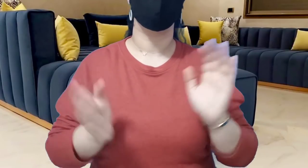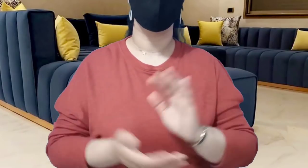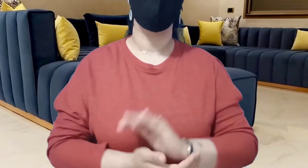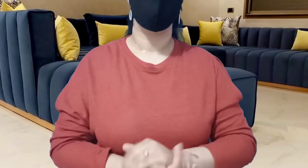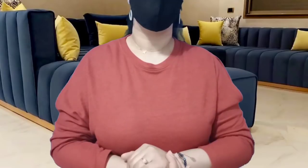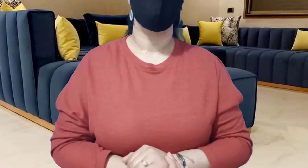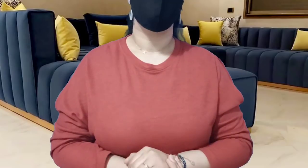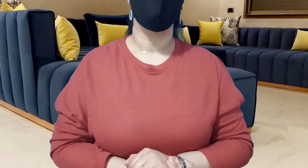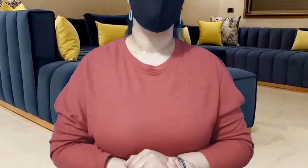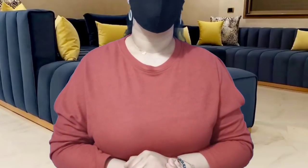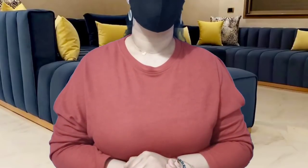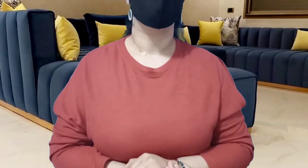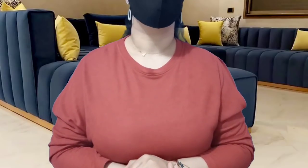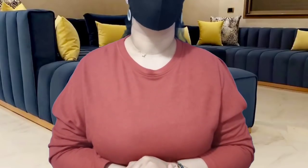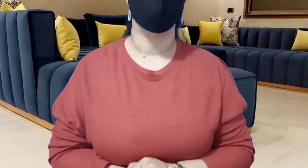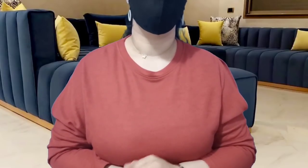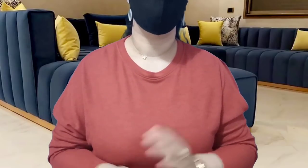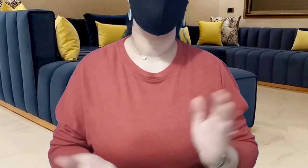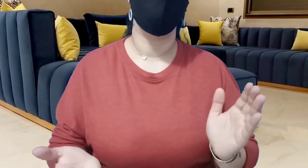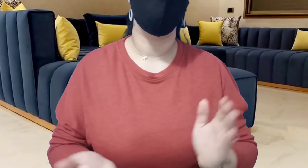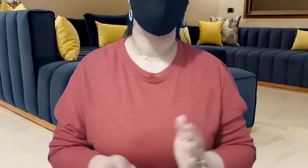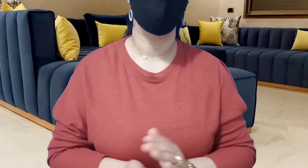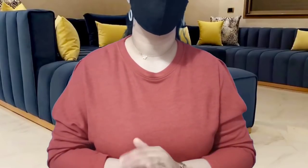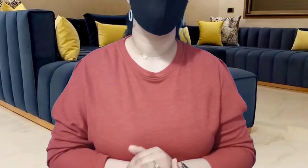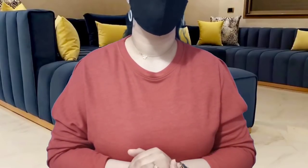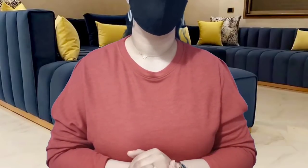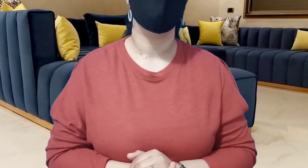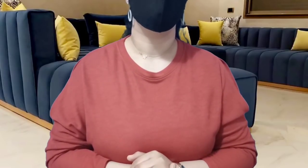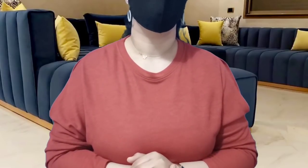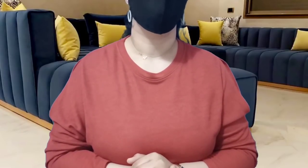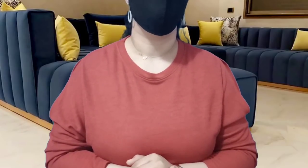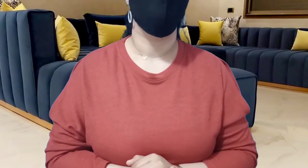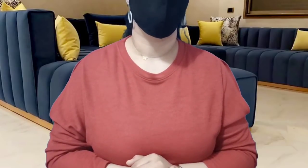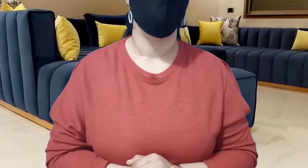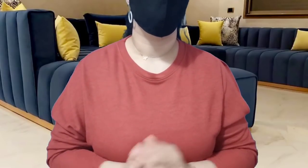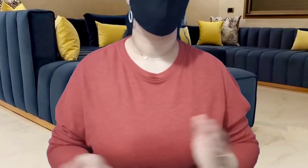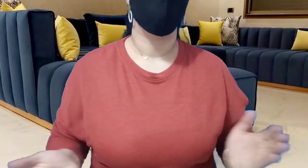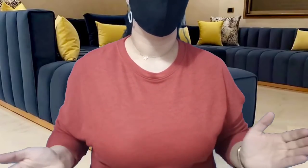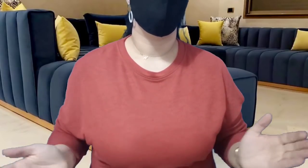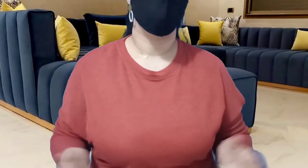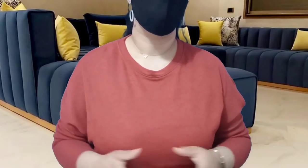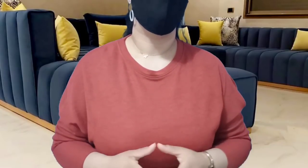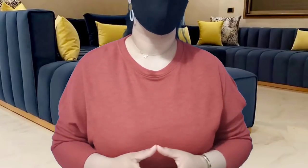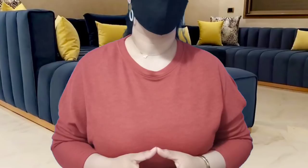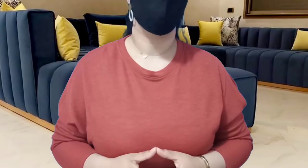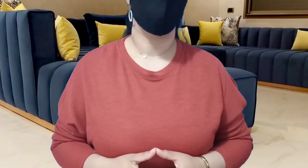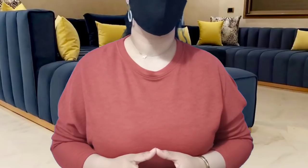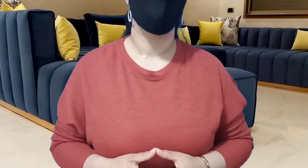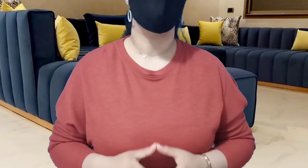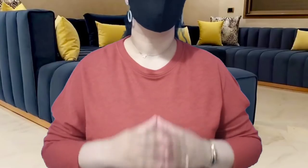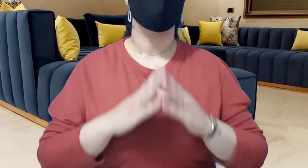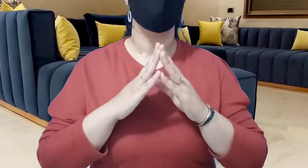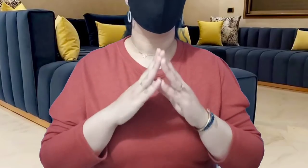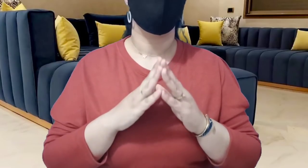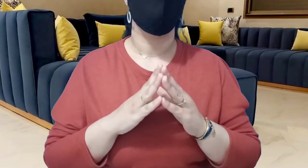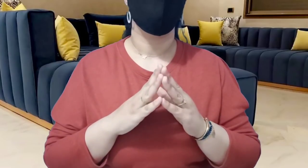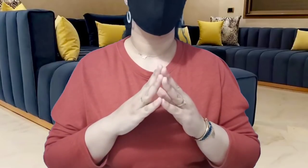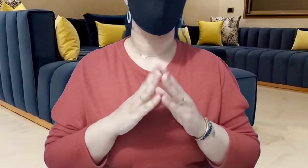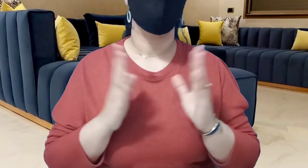بغين نطلب كامل ينطلبوا الشفاء العاجل لبا محمد بين الأخت سميرة وسعاد